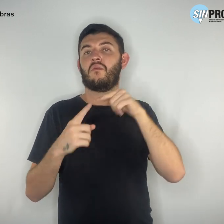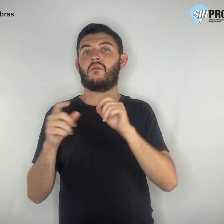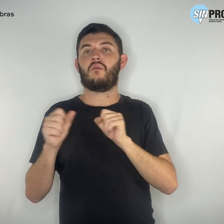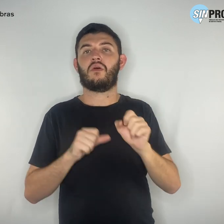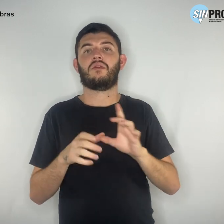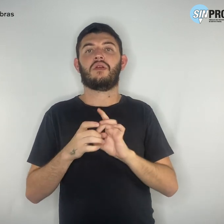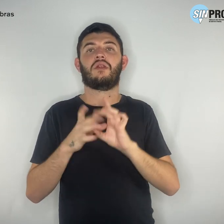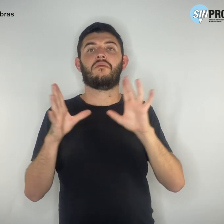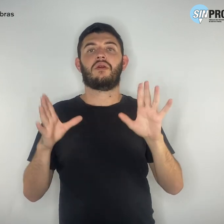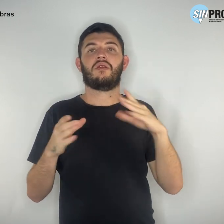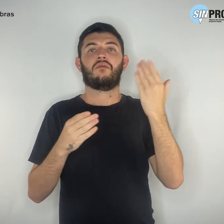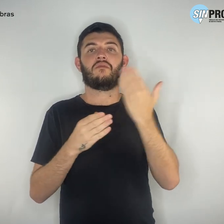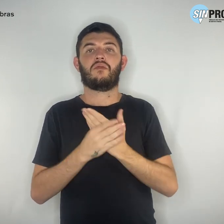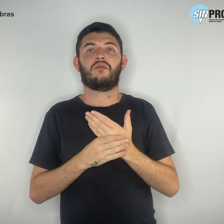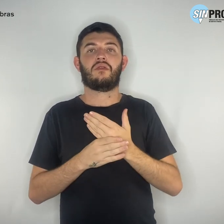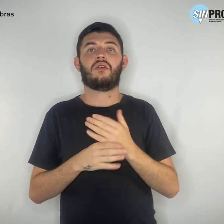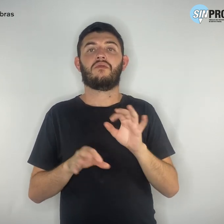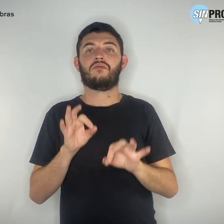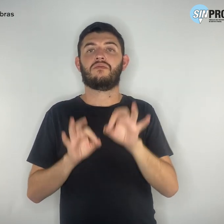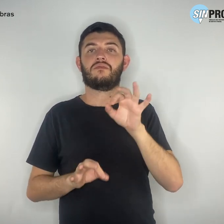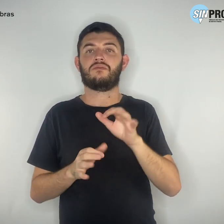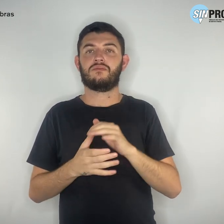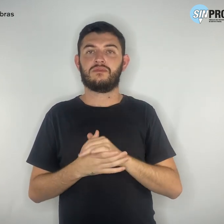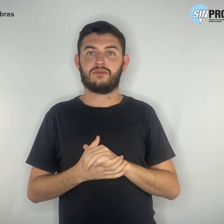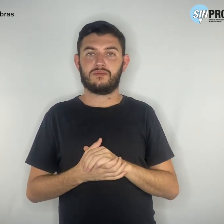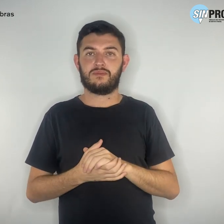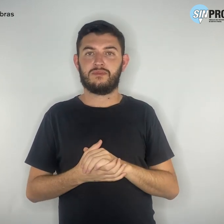processos jurídicos Dados pessoais bancários, ser passados presencial